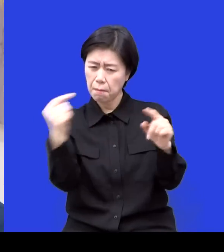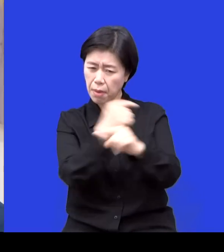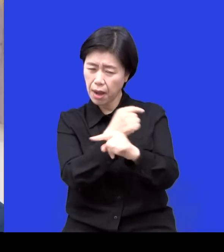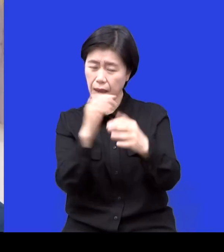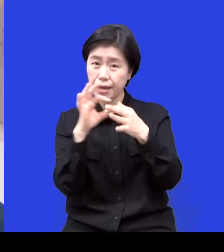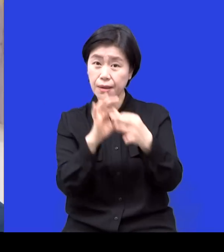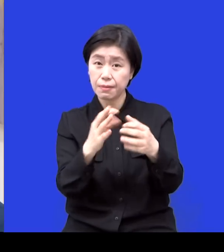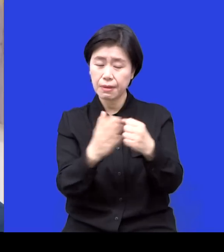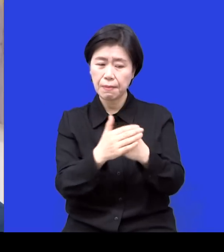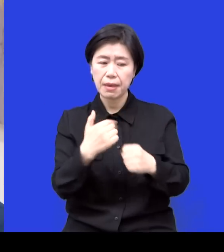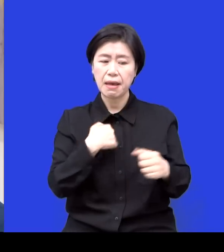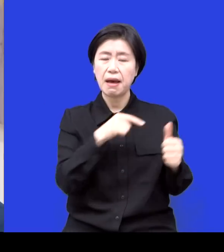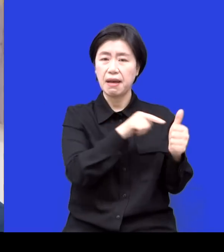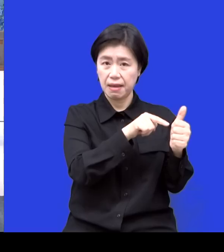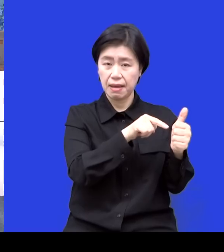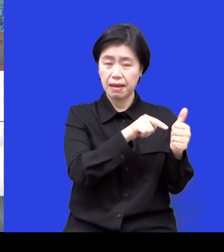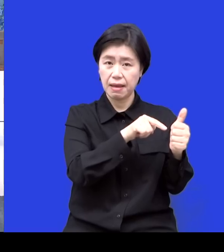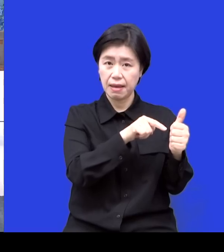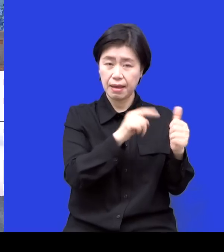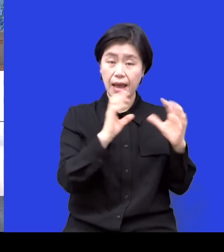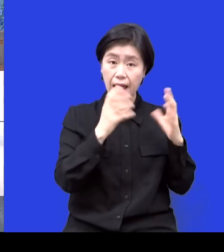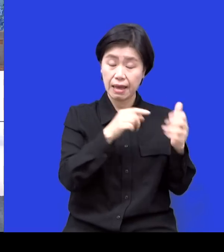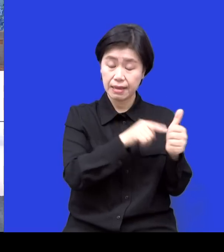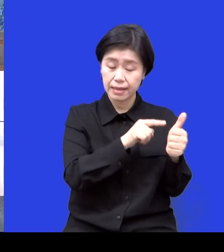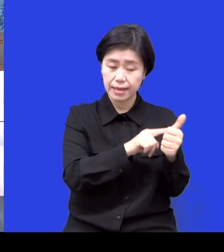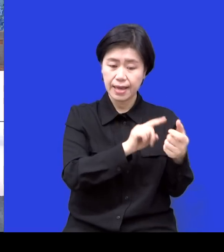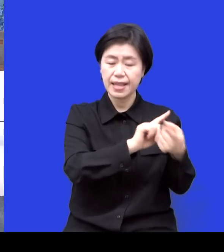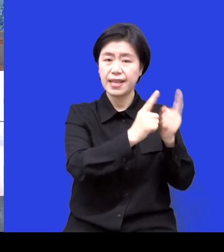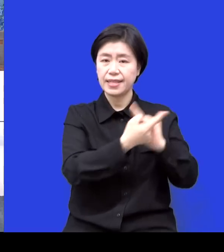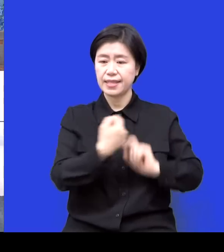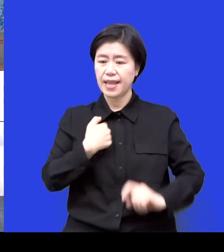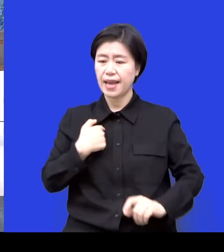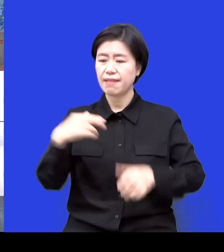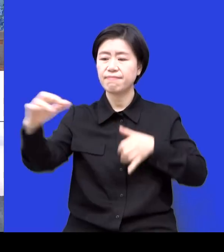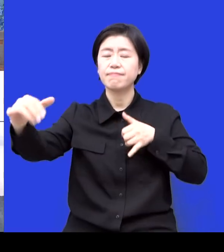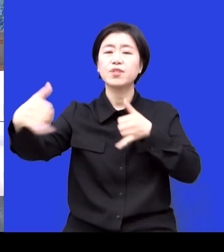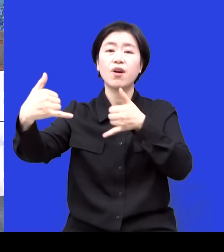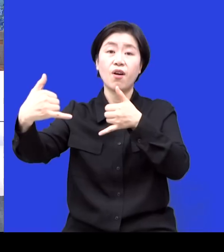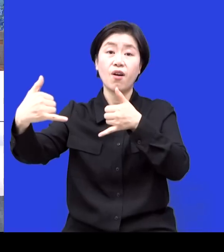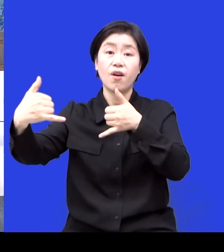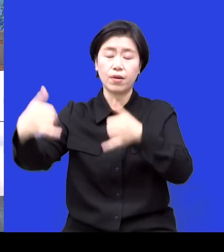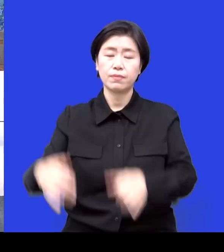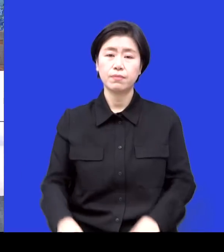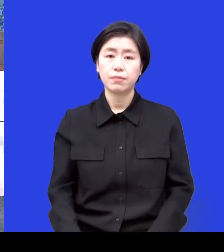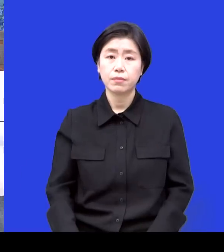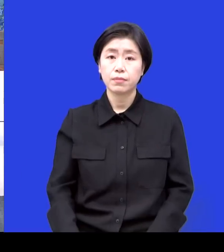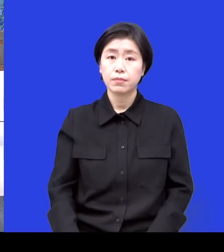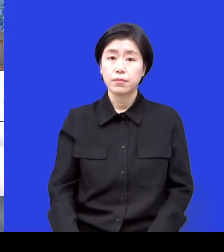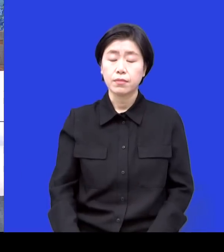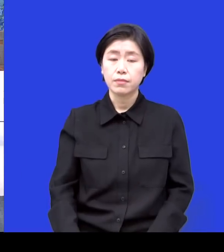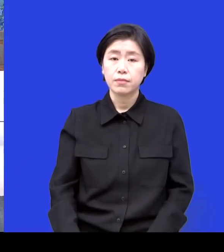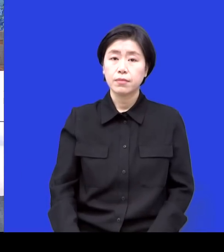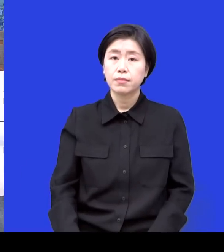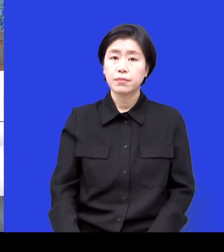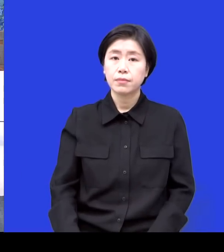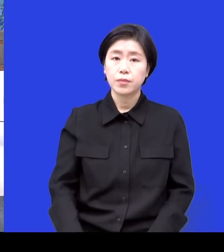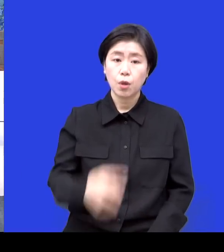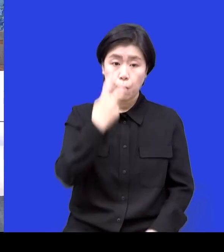과정에서 이제 아이들은 퇴사한 아이들 서류는 그 달라요. 그 계약할 때 다른